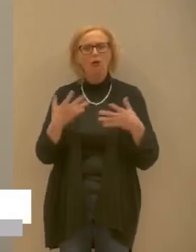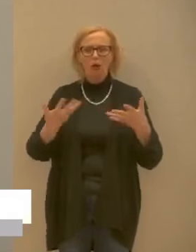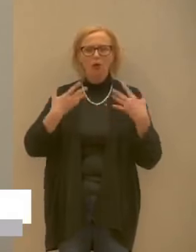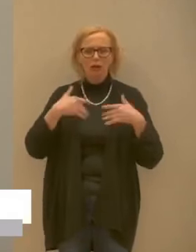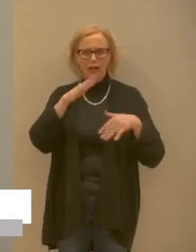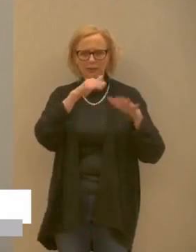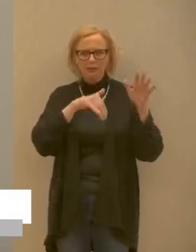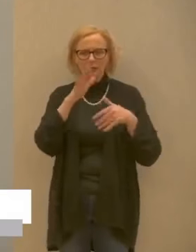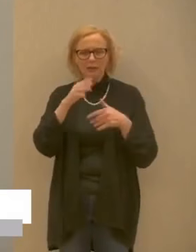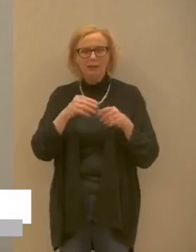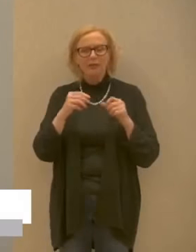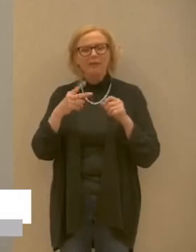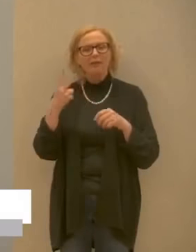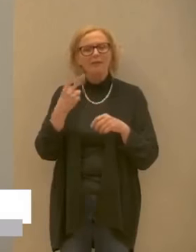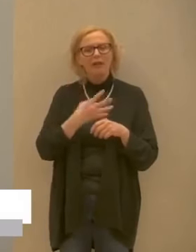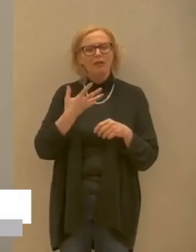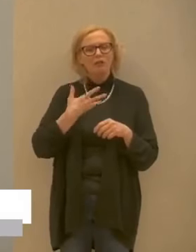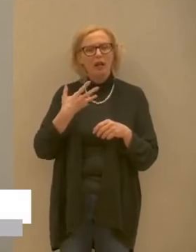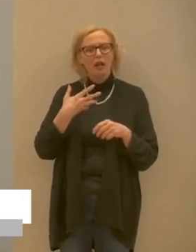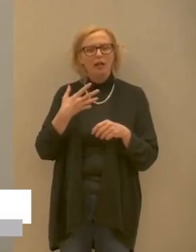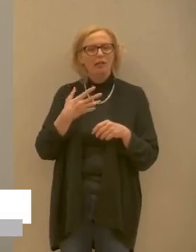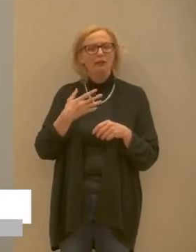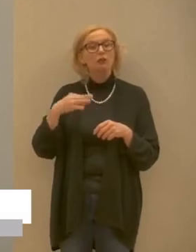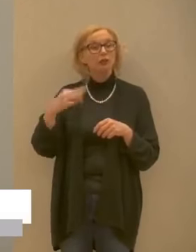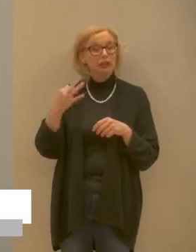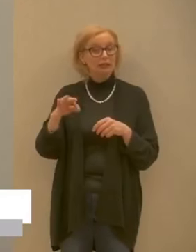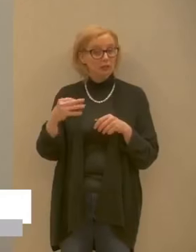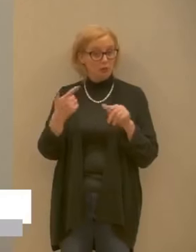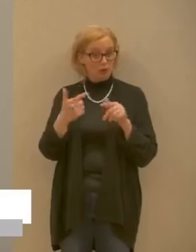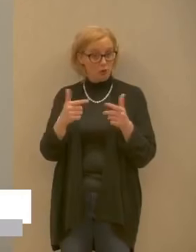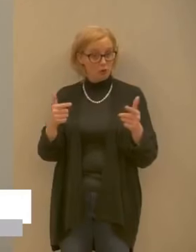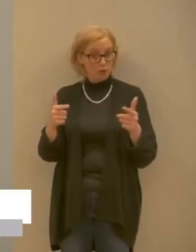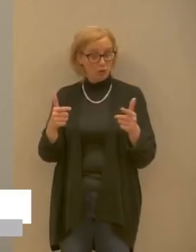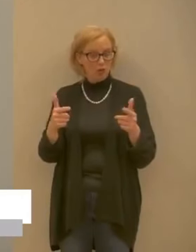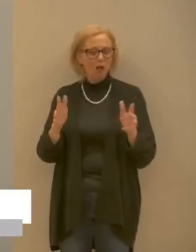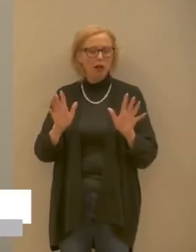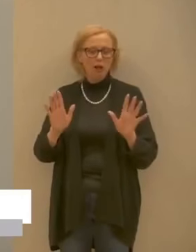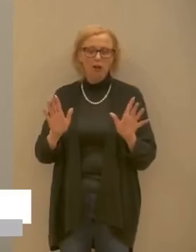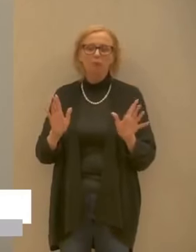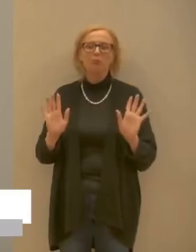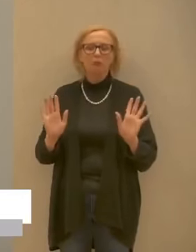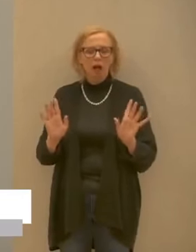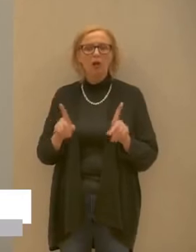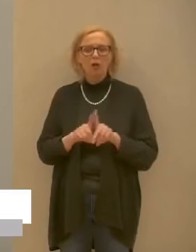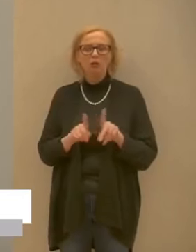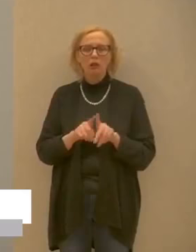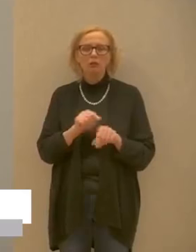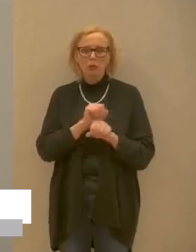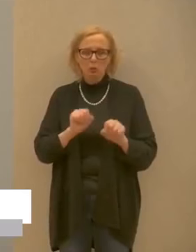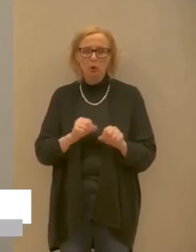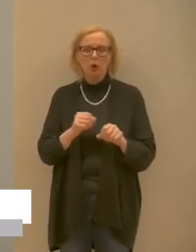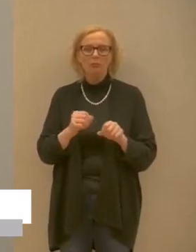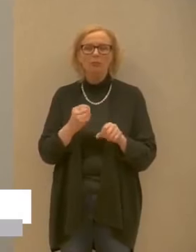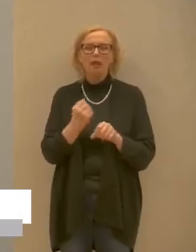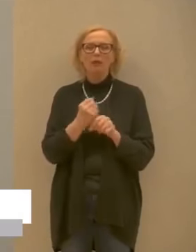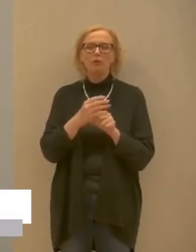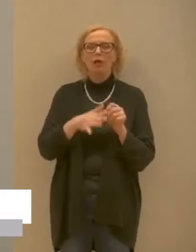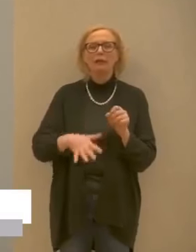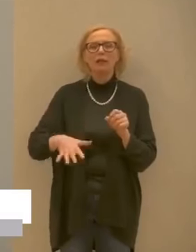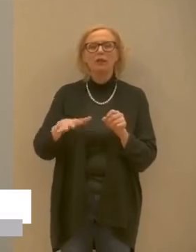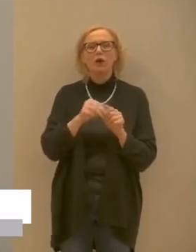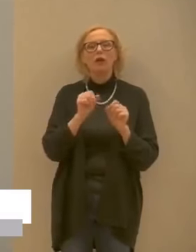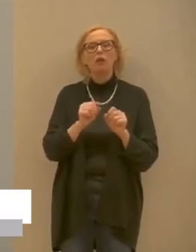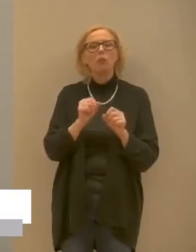che in assenza di specialità quindi possono darci una mano sul territorio in particolar modo possono fare i medici di